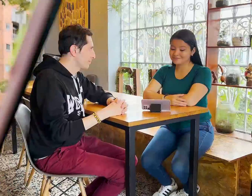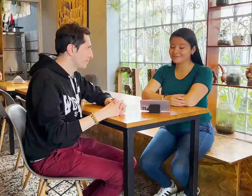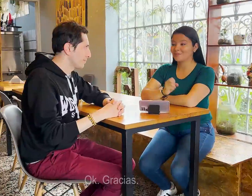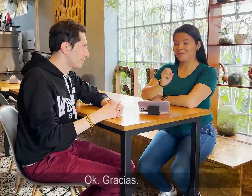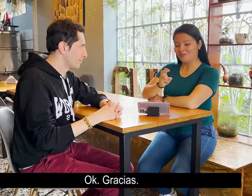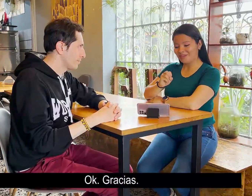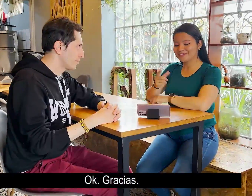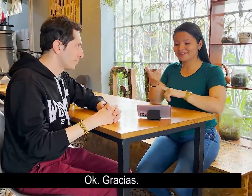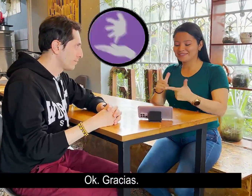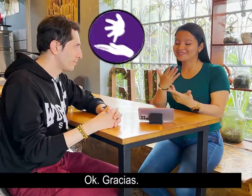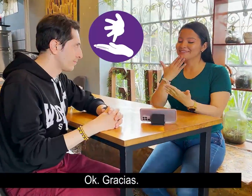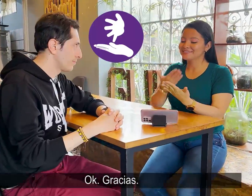Ok, gracias.